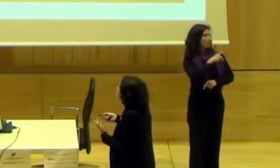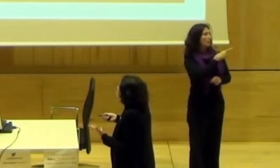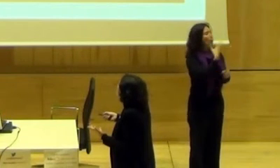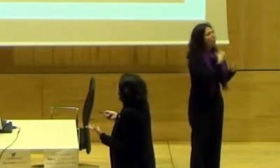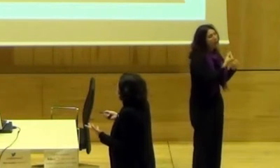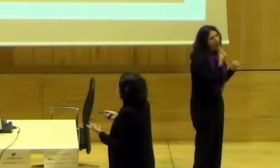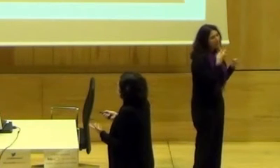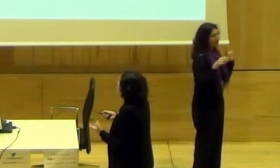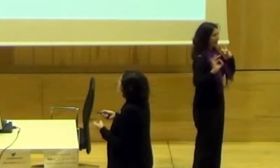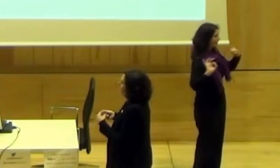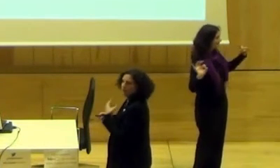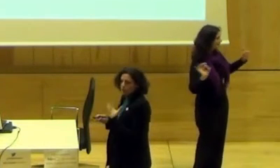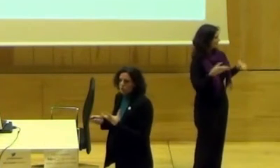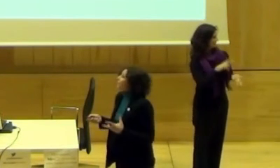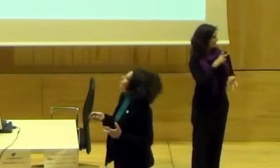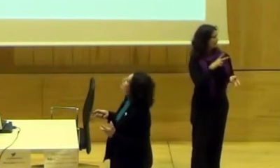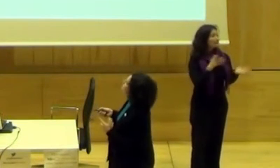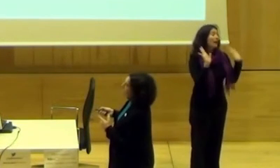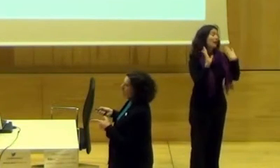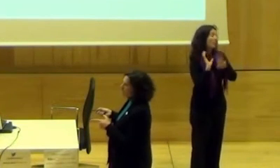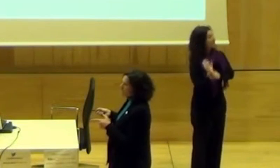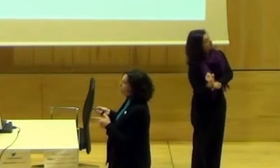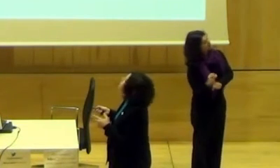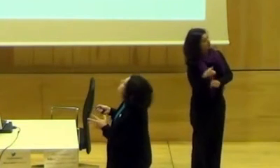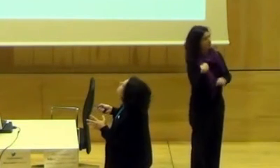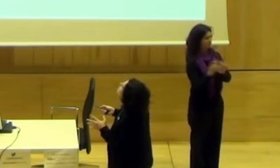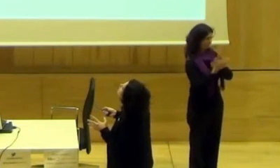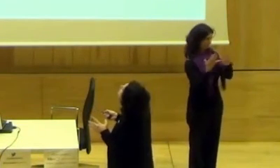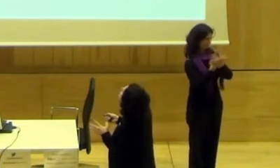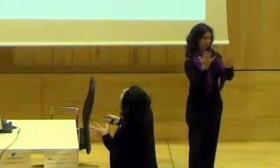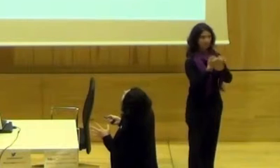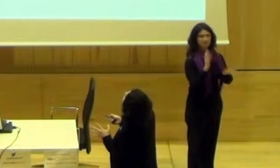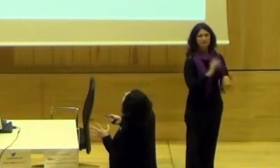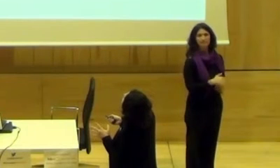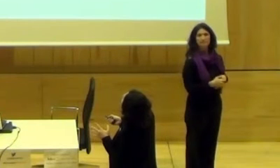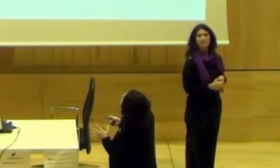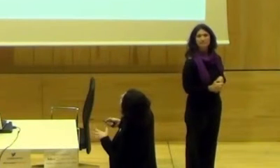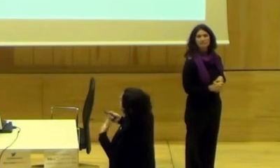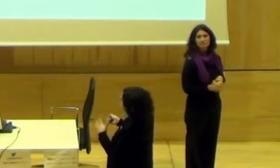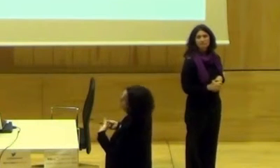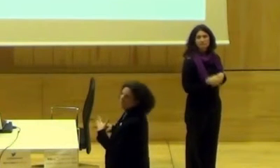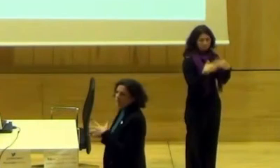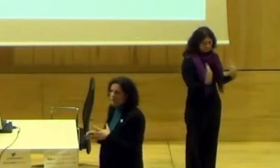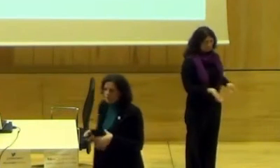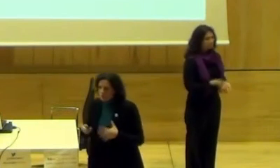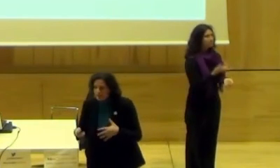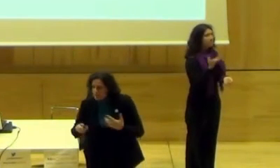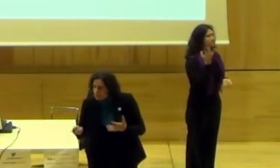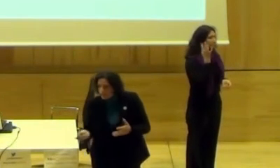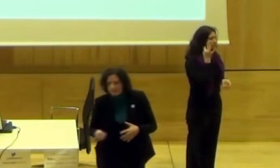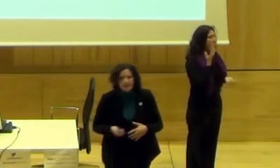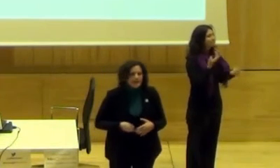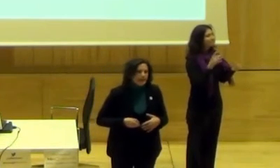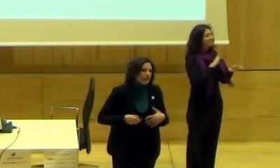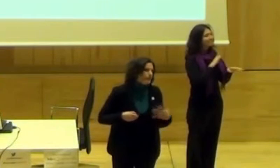bella, estilosa, sin ningún tipo de, no sé, autonomía. Y voy a ir rápido, porque... Bueno, pues eso, las mujeres son otras